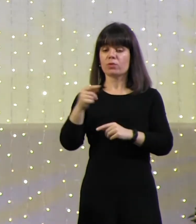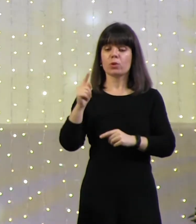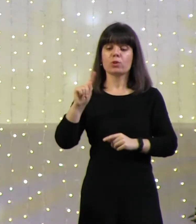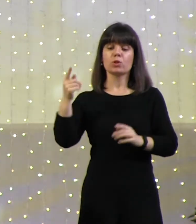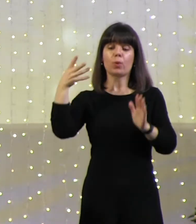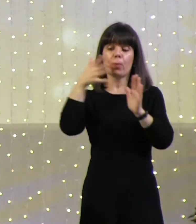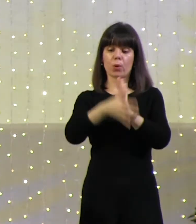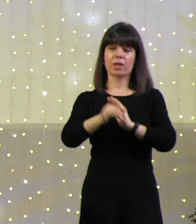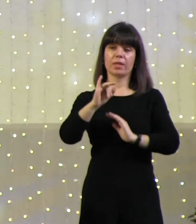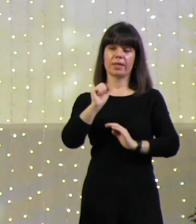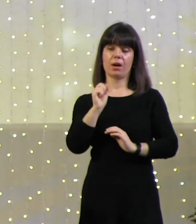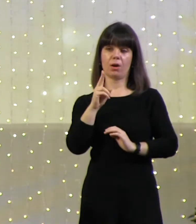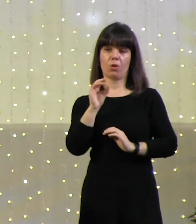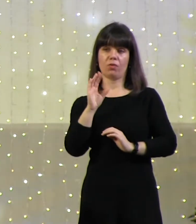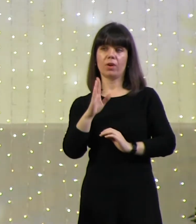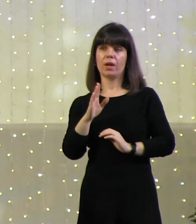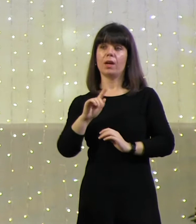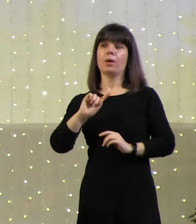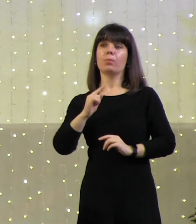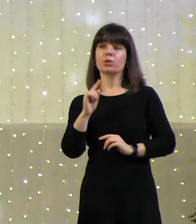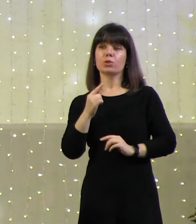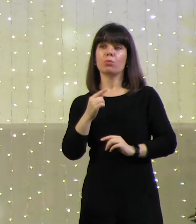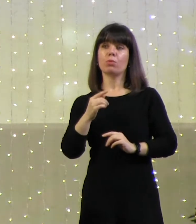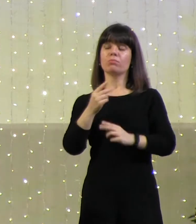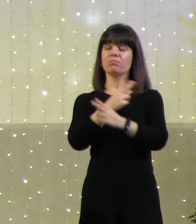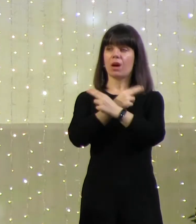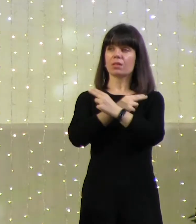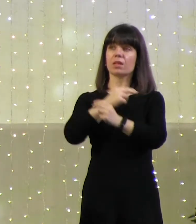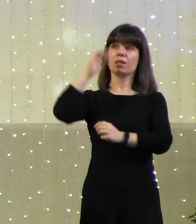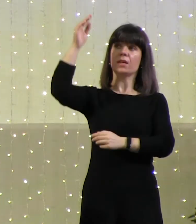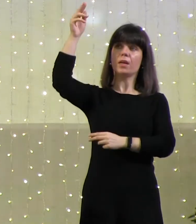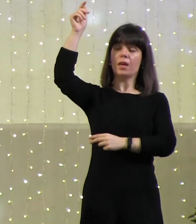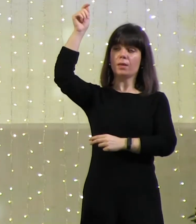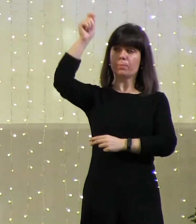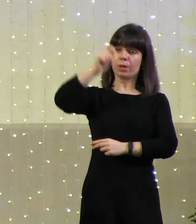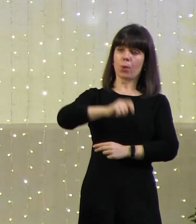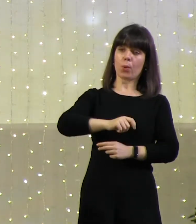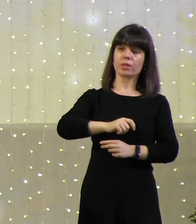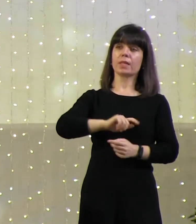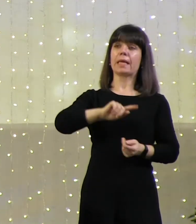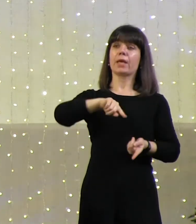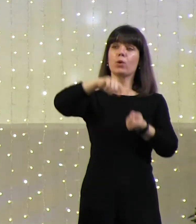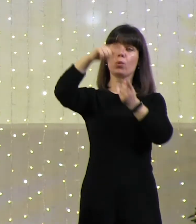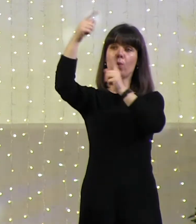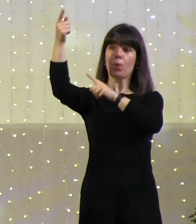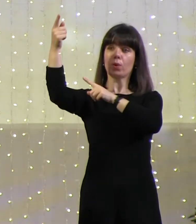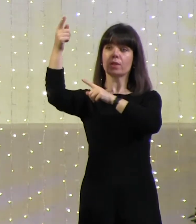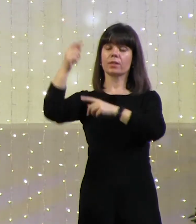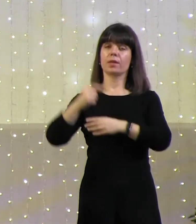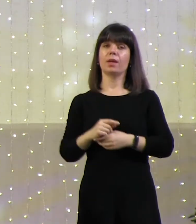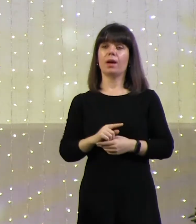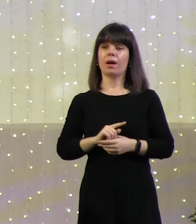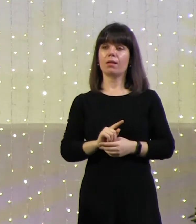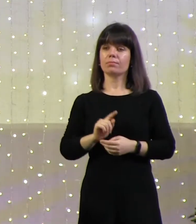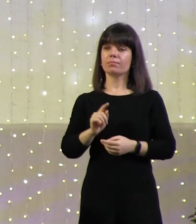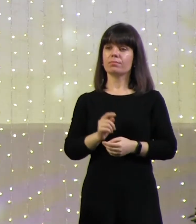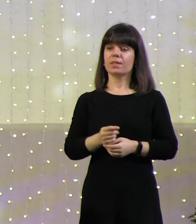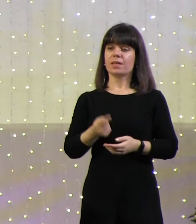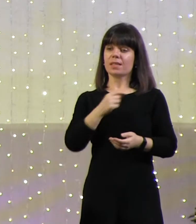Почему они ходят? Почему они? Должен он идти по этой лестнице вместе с ангелами? Должен оставаться там, где он едет? Ничего не понятно.